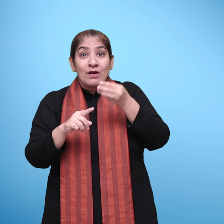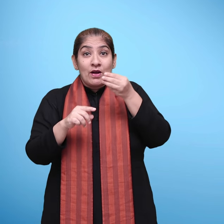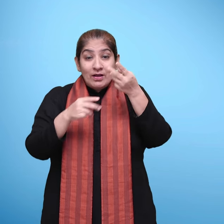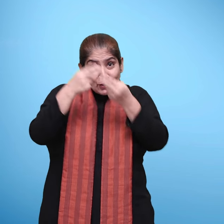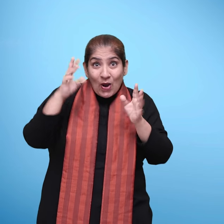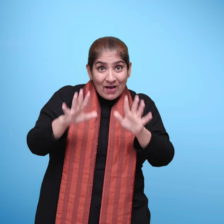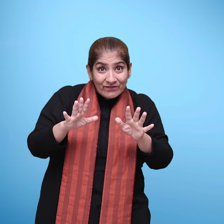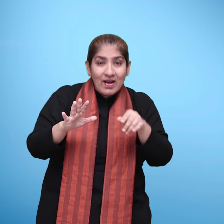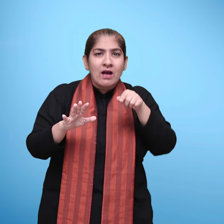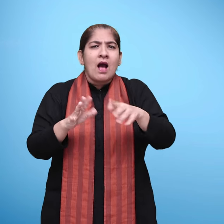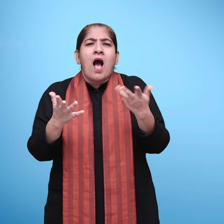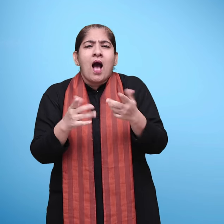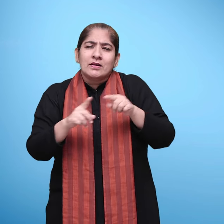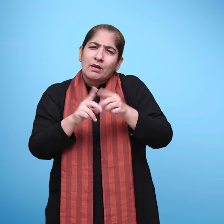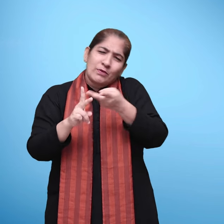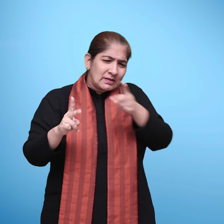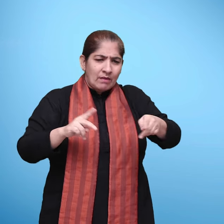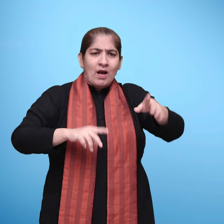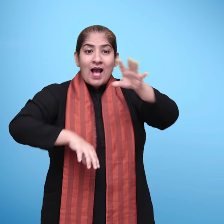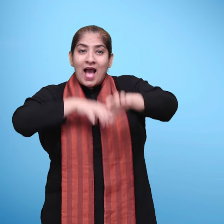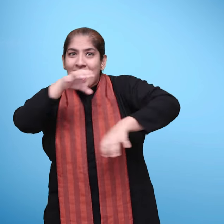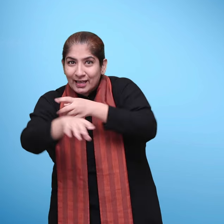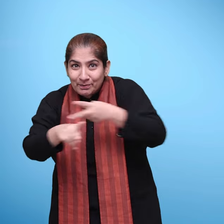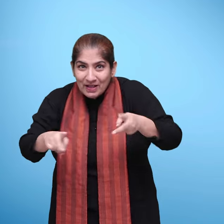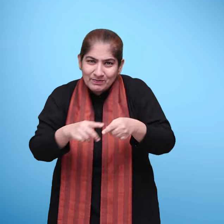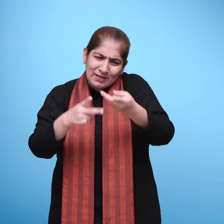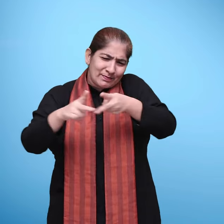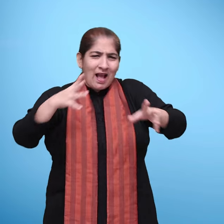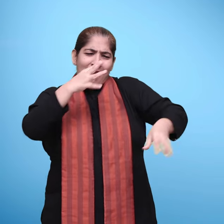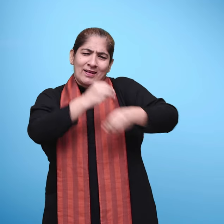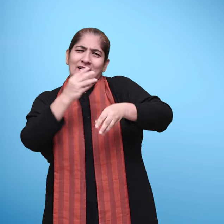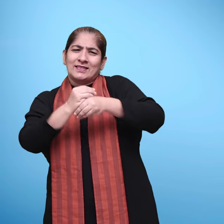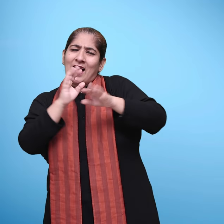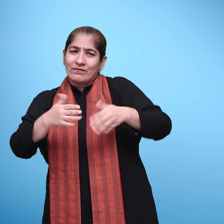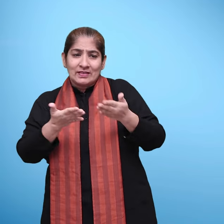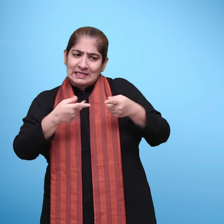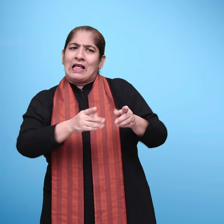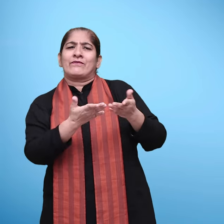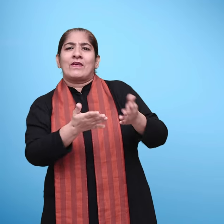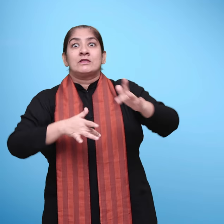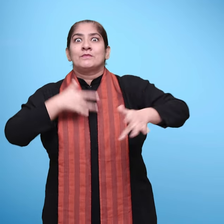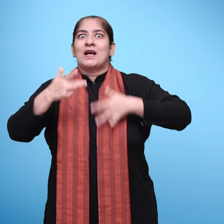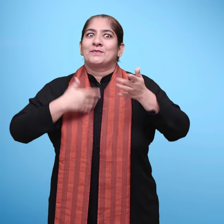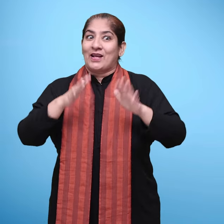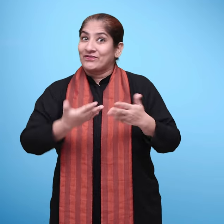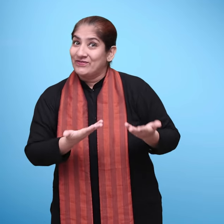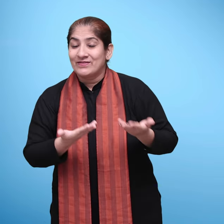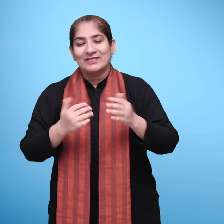इनके अतरिक भी आप विविध क्रिया कलाब करवा सकते हैं उदारण के लिए मिठाई कहानी में बच्चों को